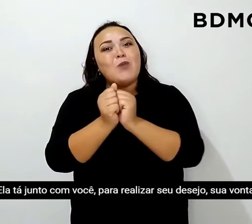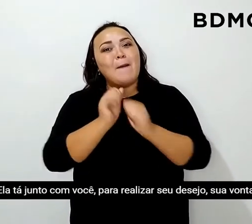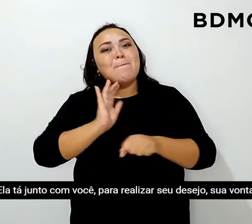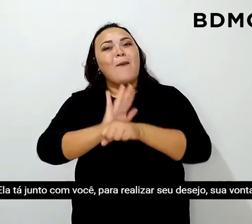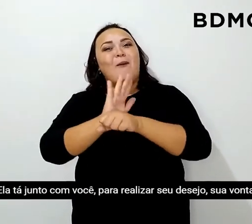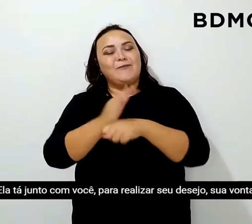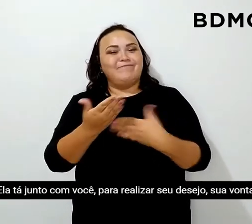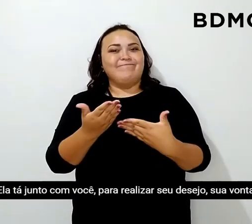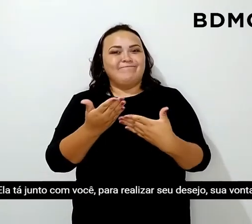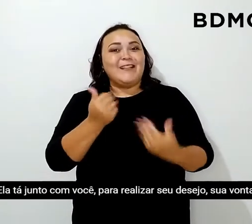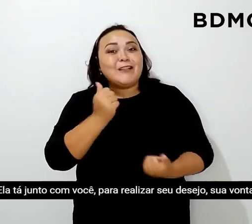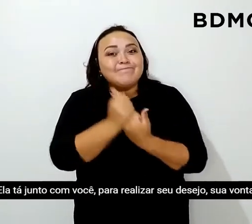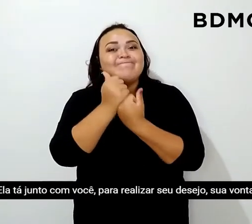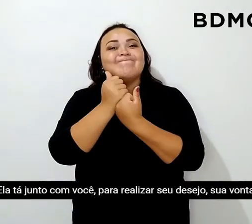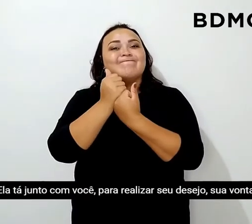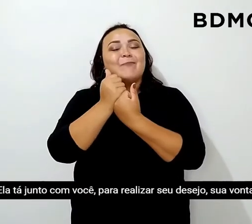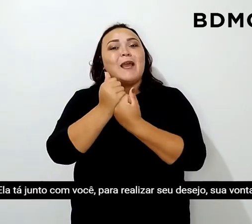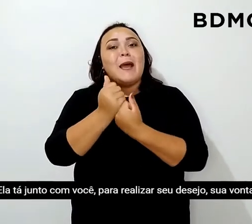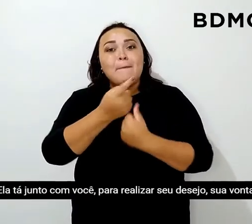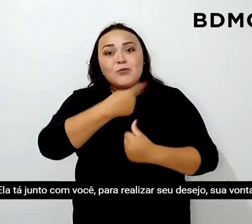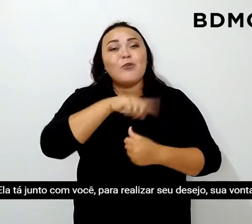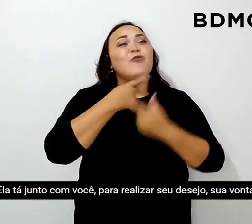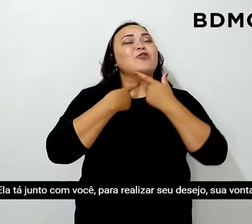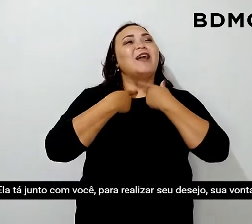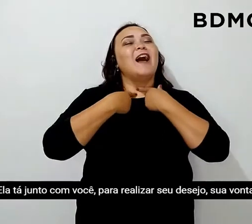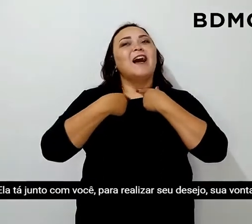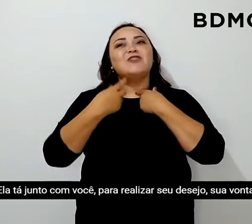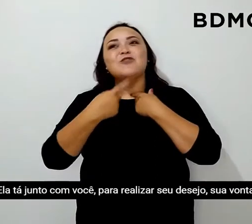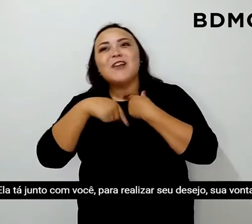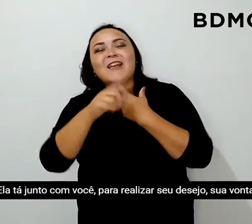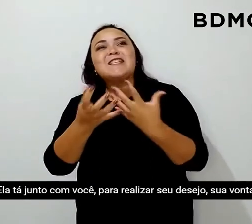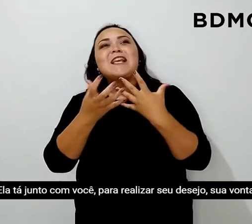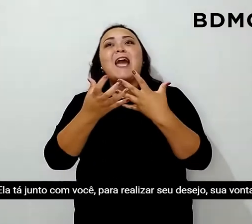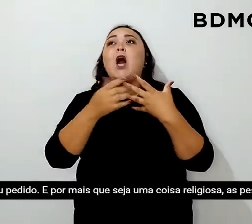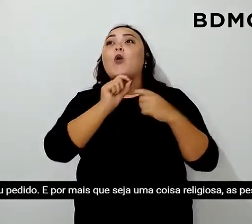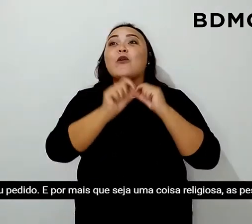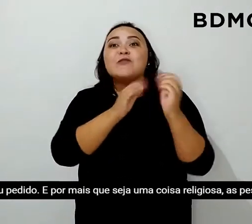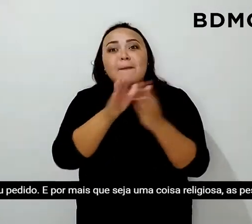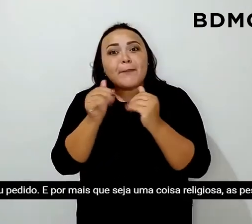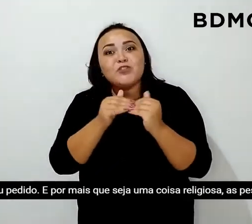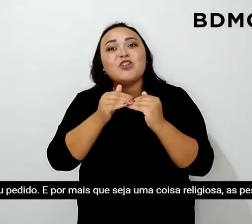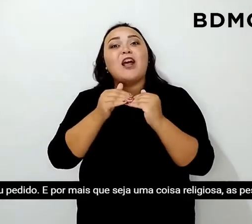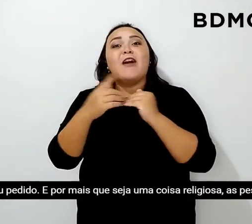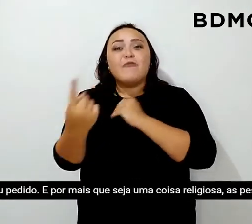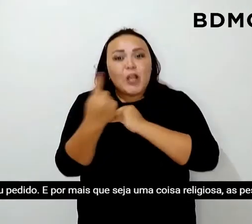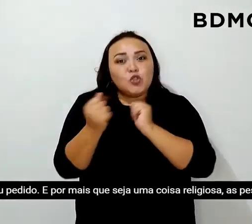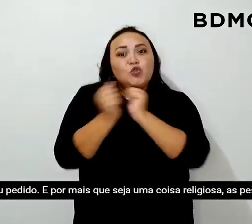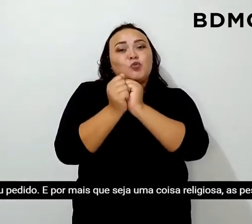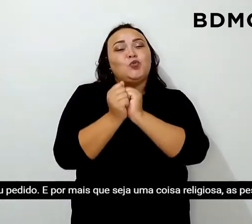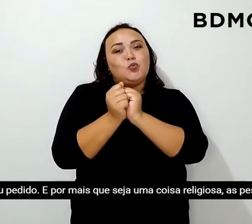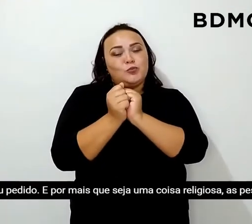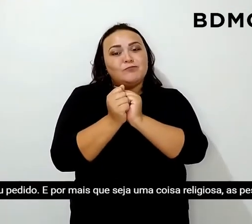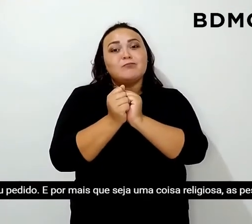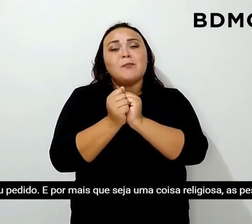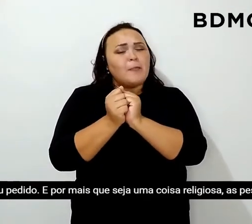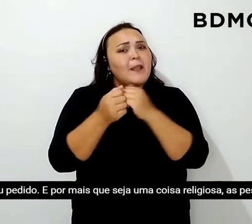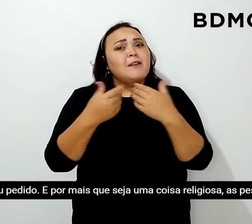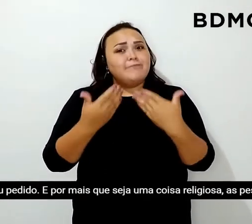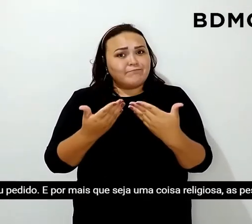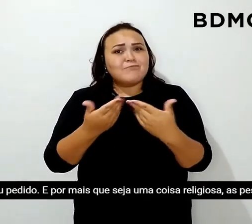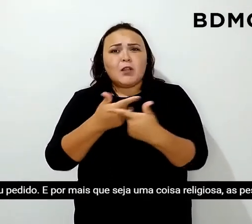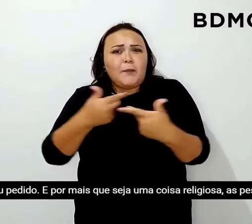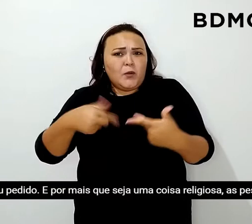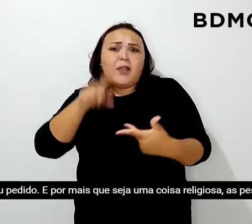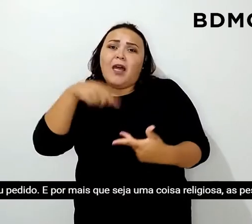Ela está junto com você para realizar o seu desejo, sua vontade, o seu pedido e por mais que